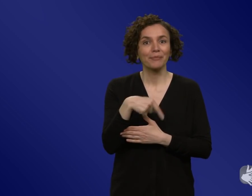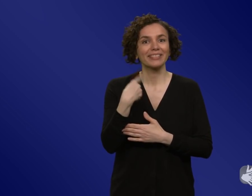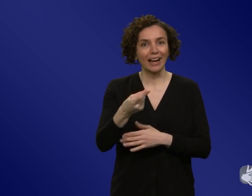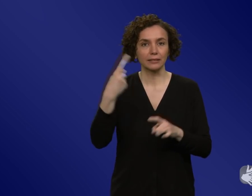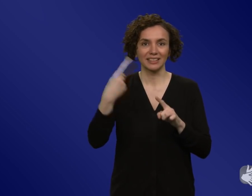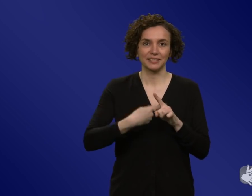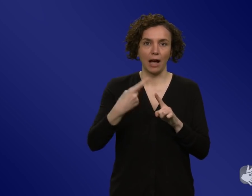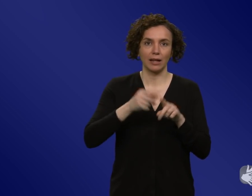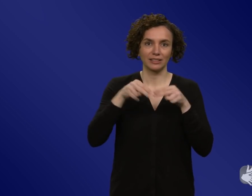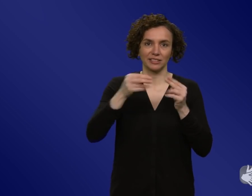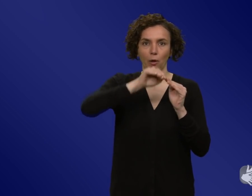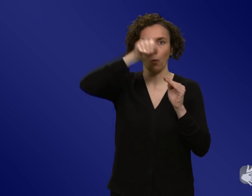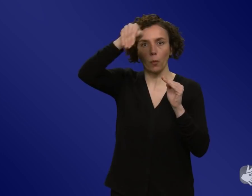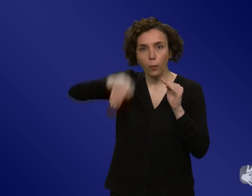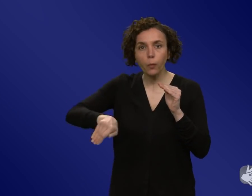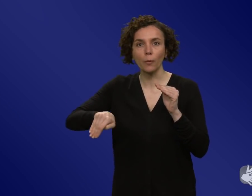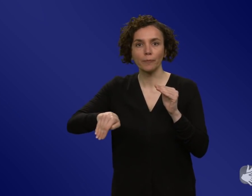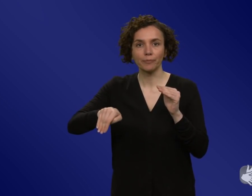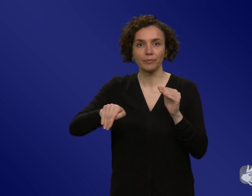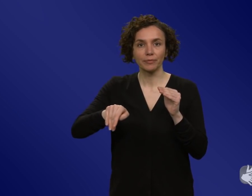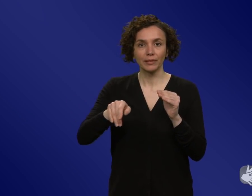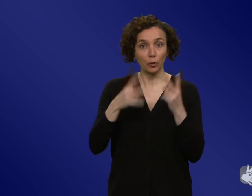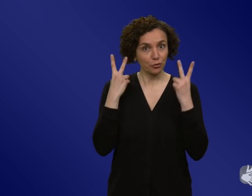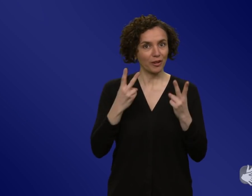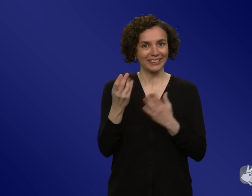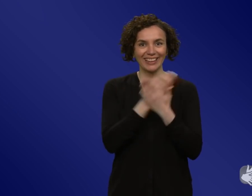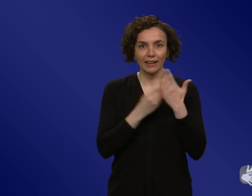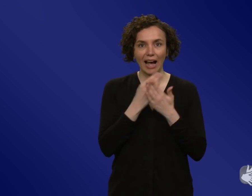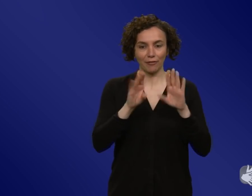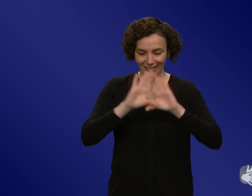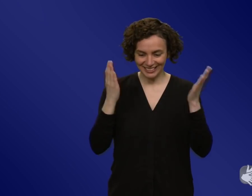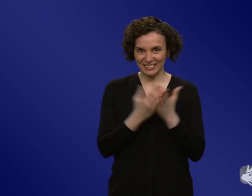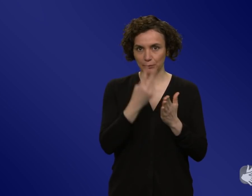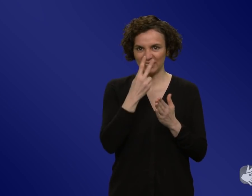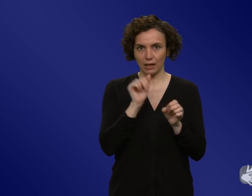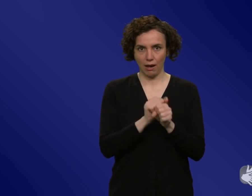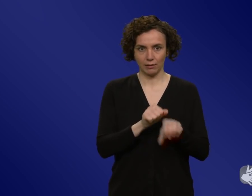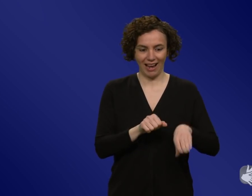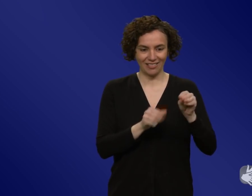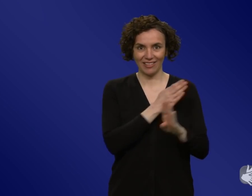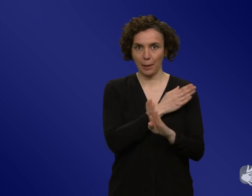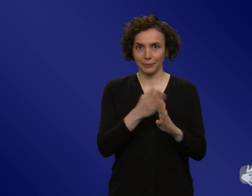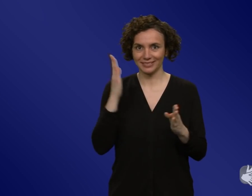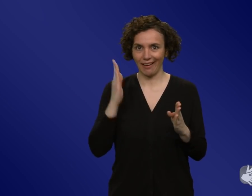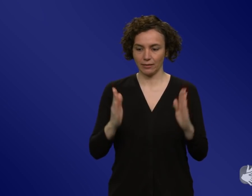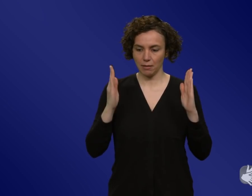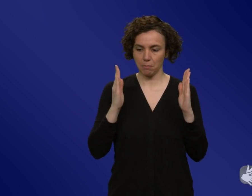zu mehr Hoffnung führt unter den Leuten und das kann man sagen, na gut, Hoffnung ist uns vielleicht in dem Sinne egal, Hauptsache die Leute halten sich dran, das